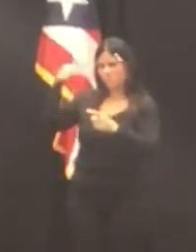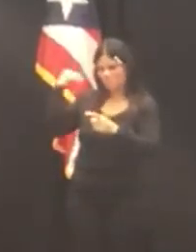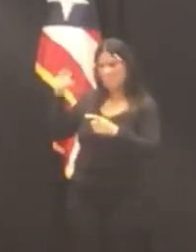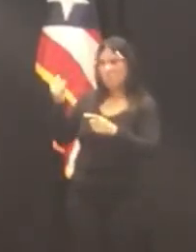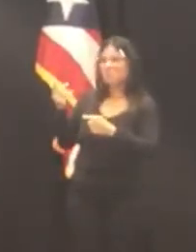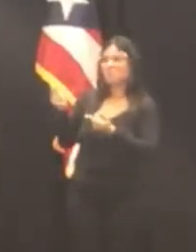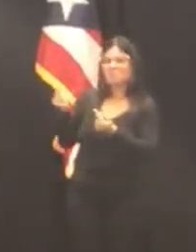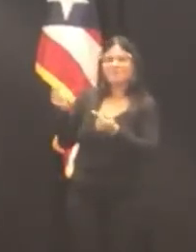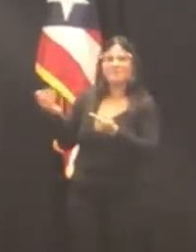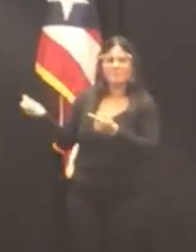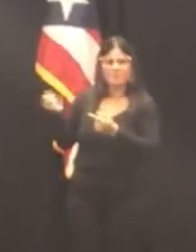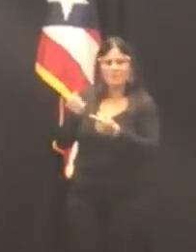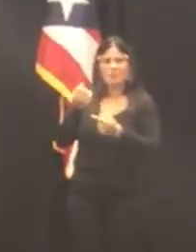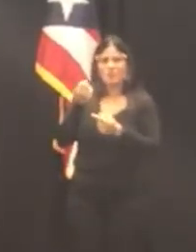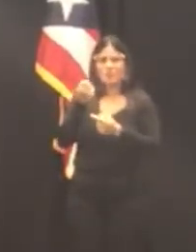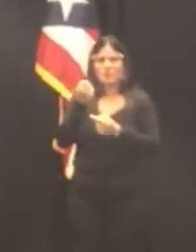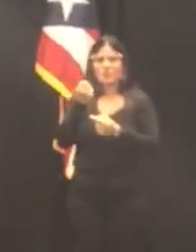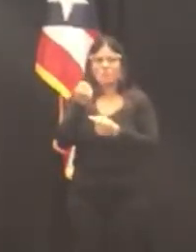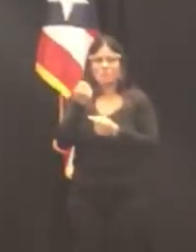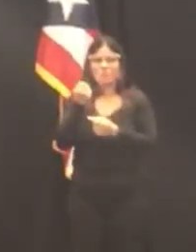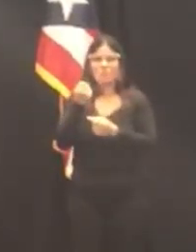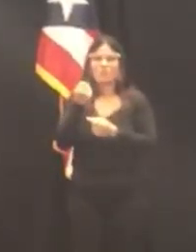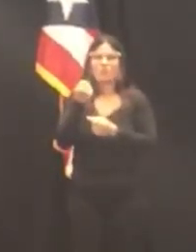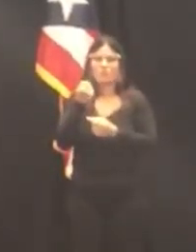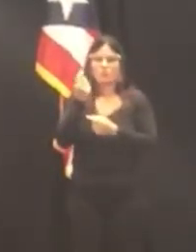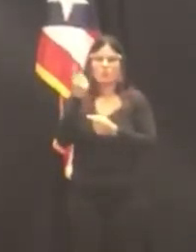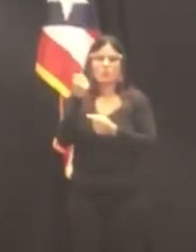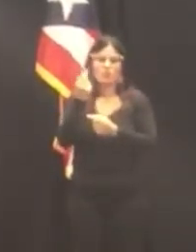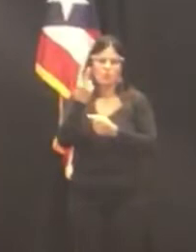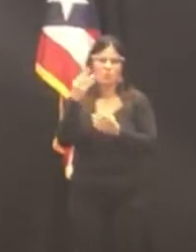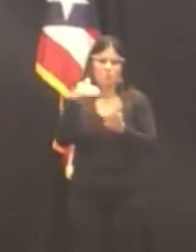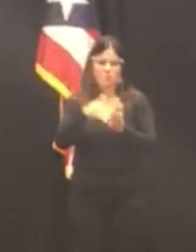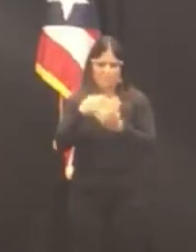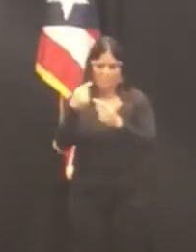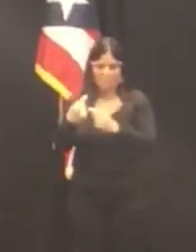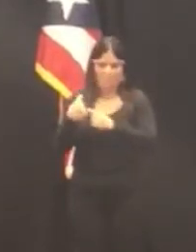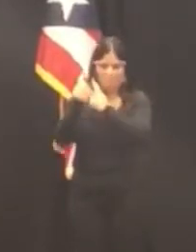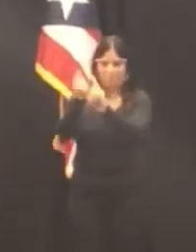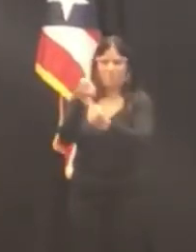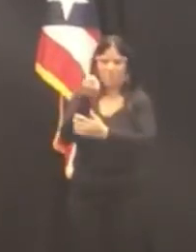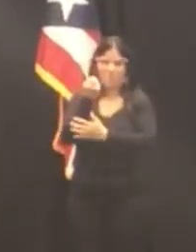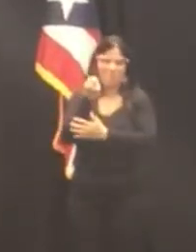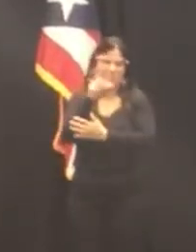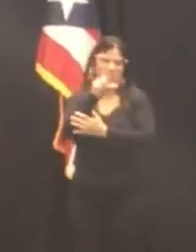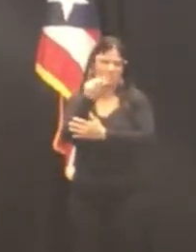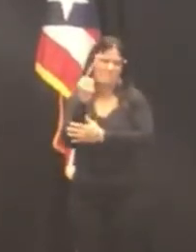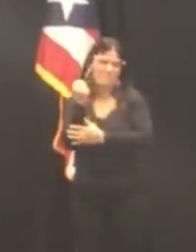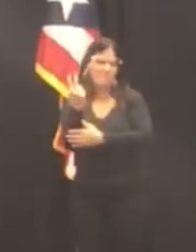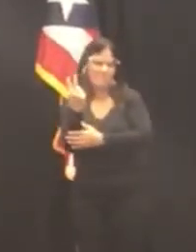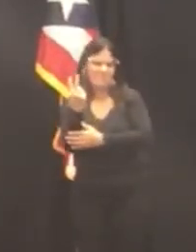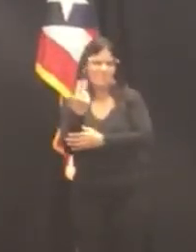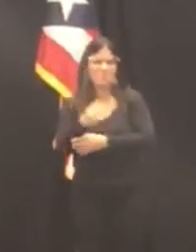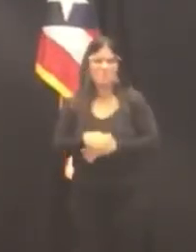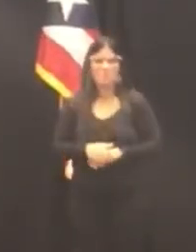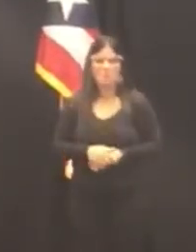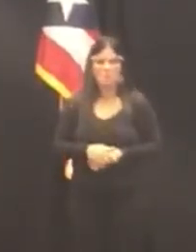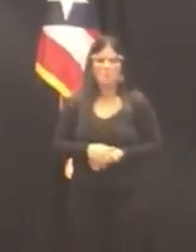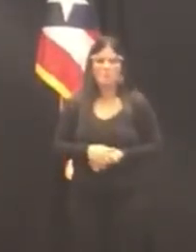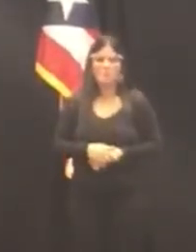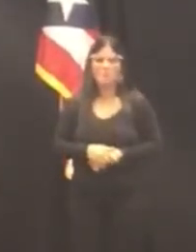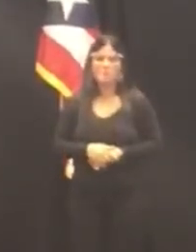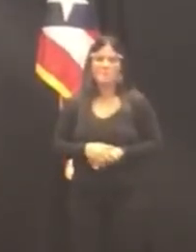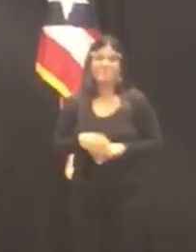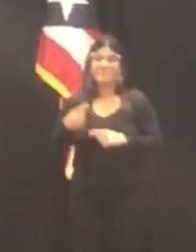2012. Durante los pasados ocho años la jueza Brignoni Mártir se ha distinguido como una jueza